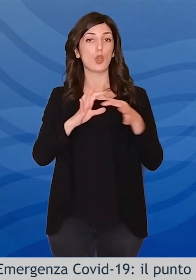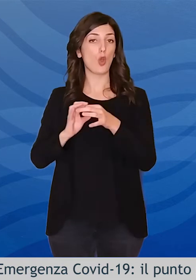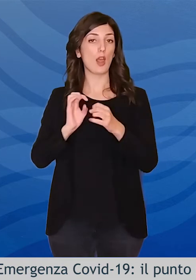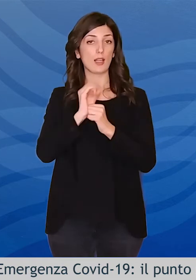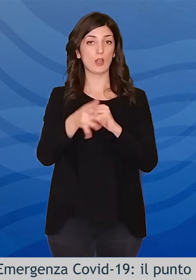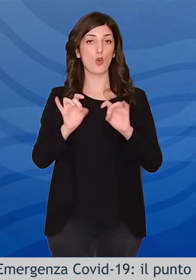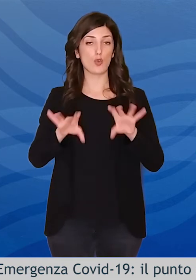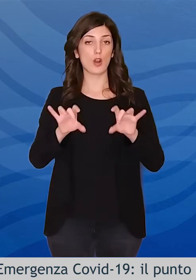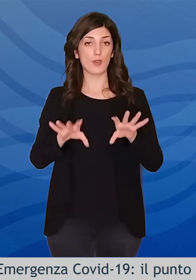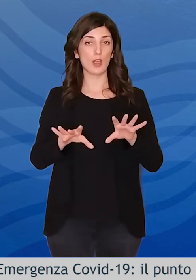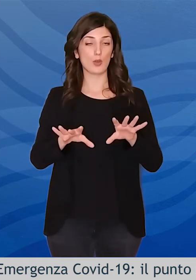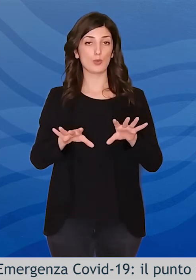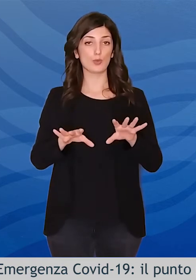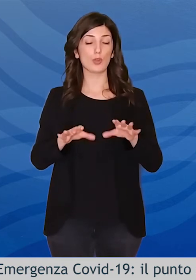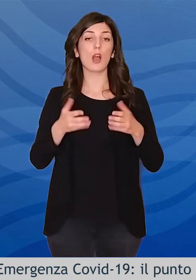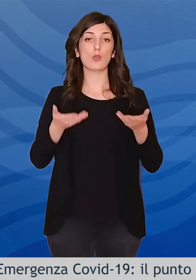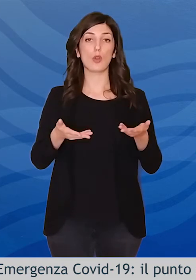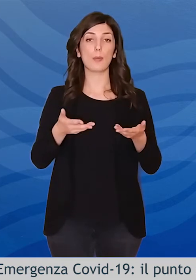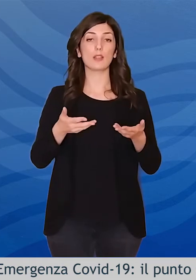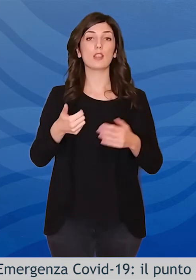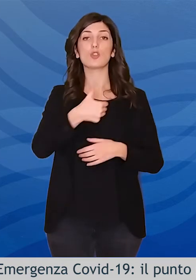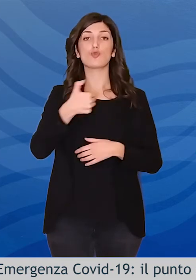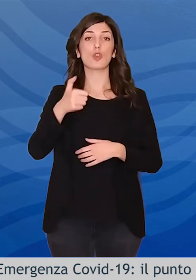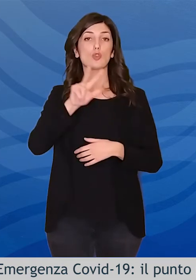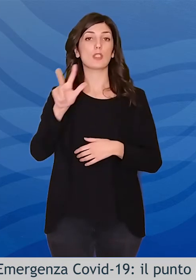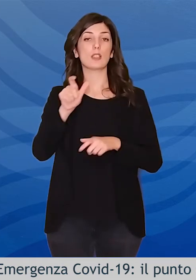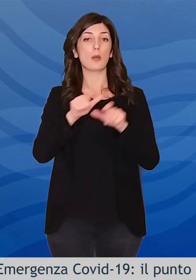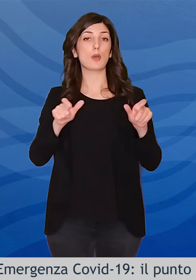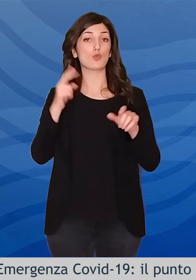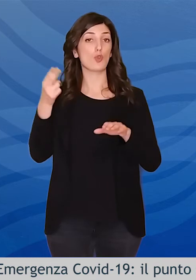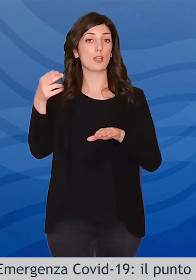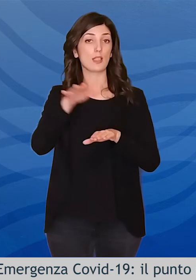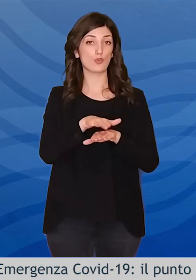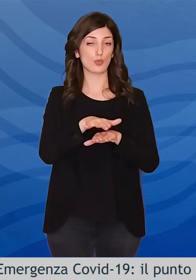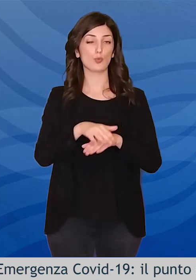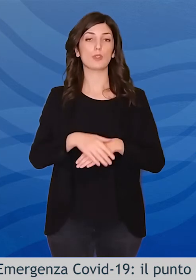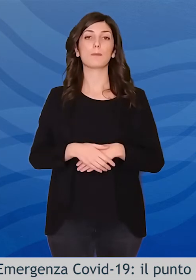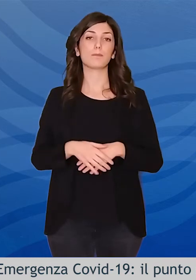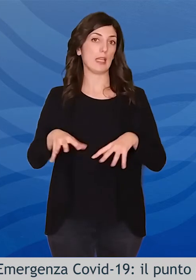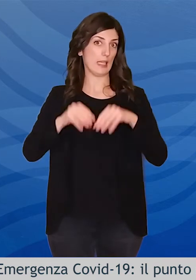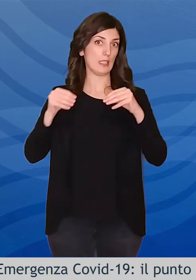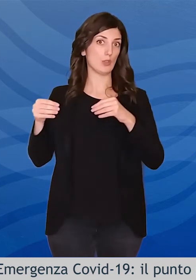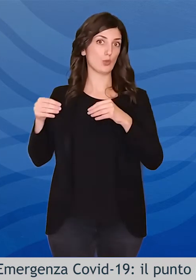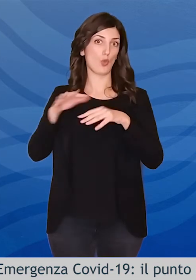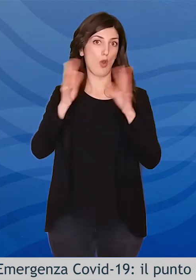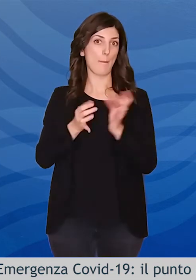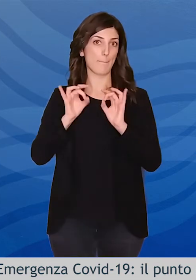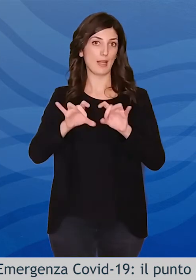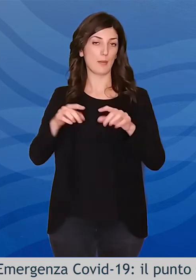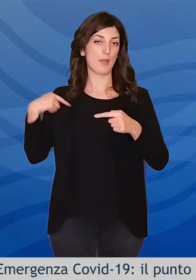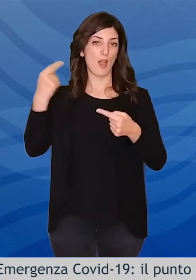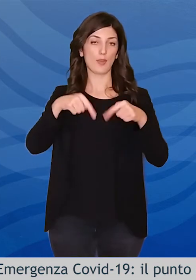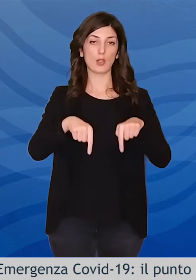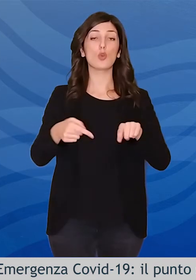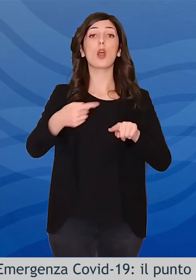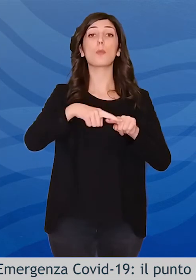-19 che portano a 133 il totale dei decessi dei residenti dall'inizio della pandemia ai quali